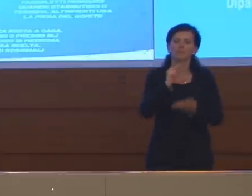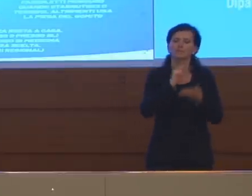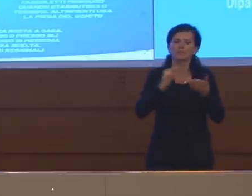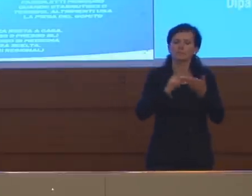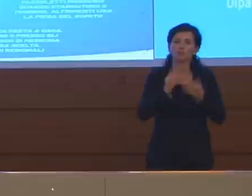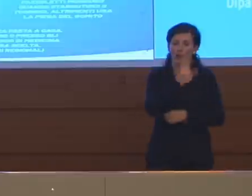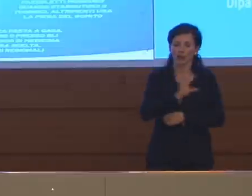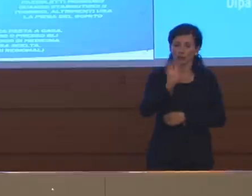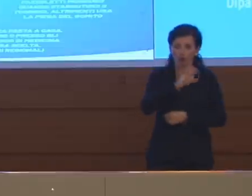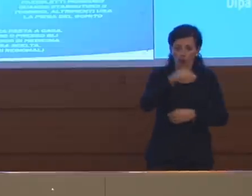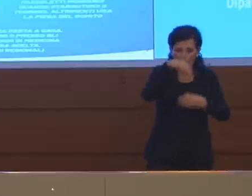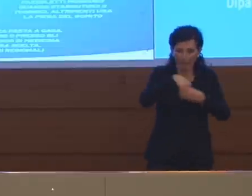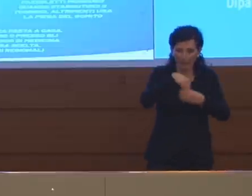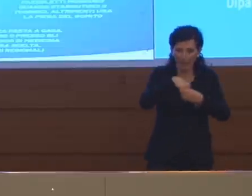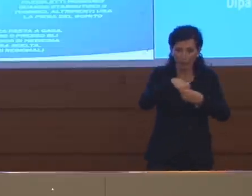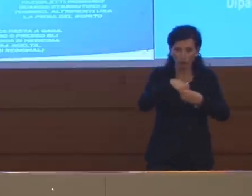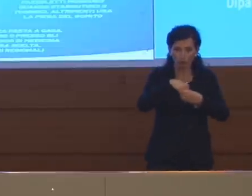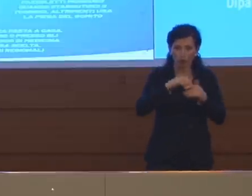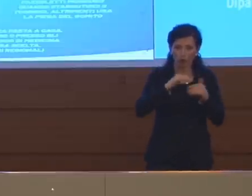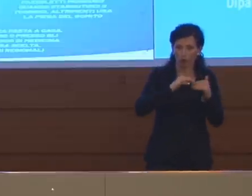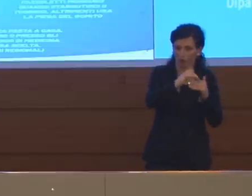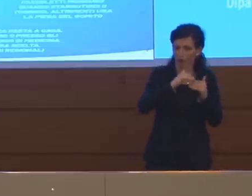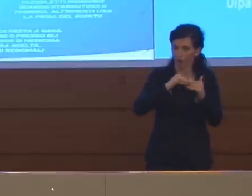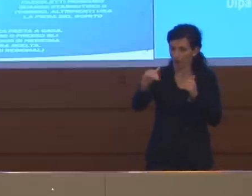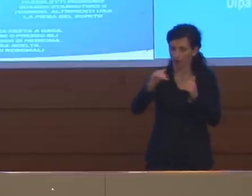viene mantenuta,